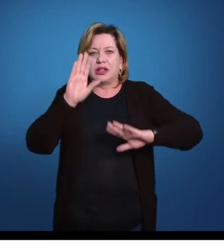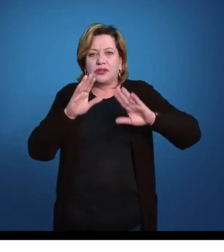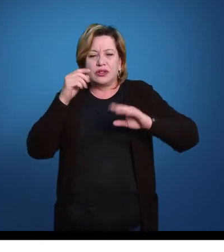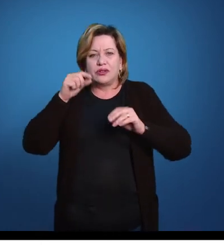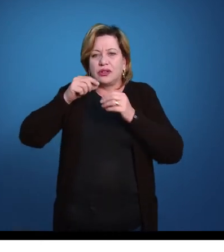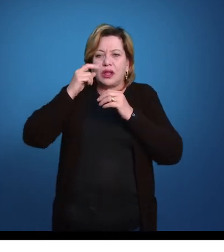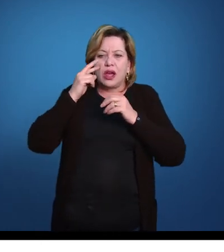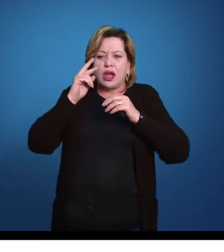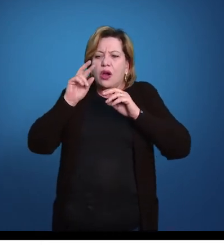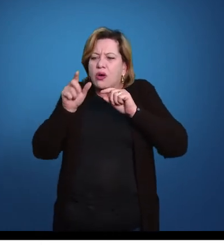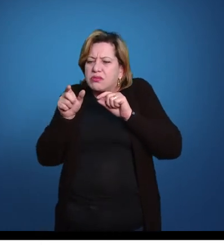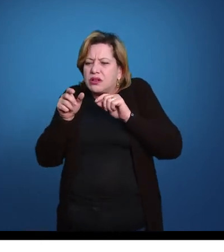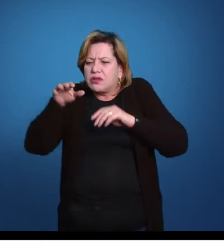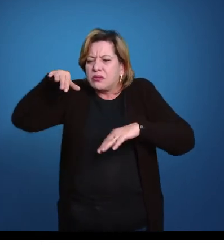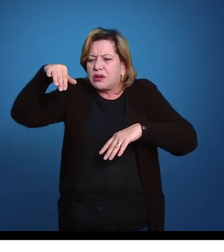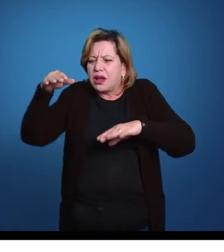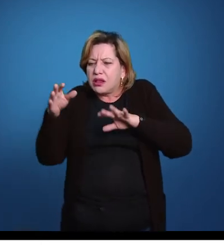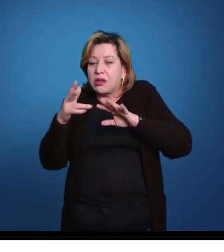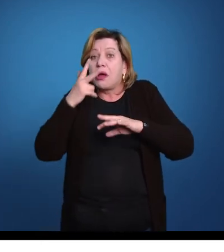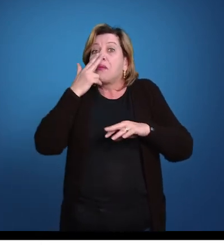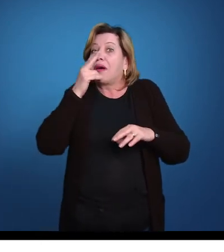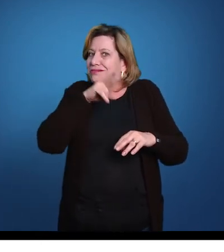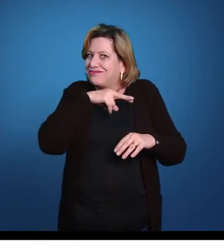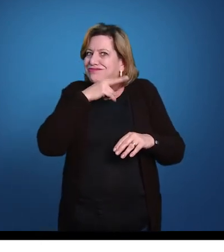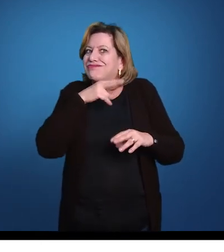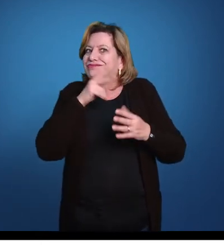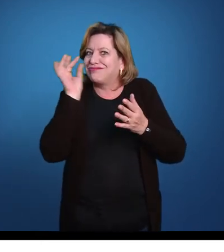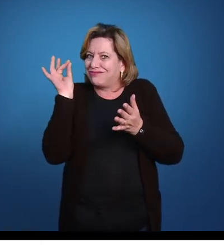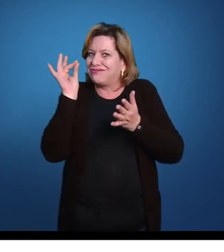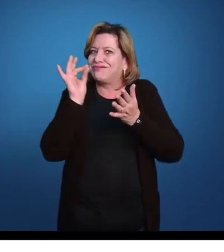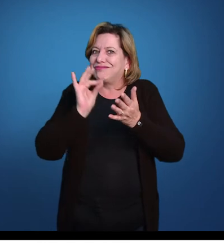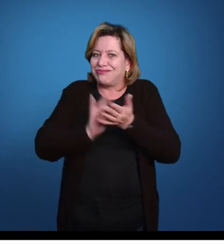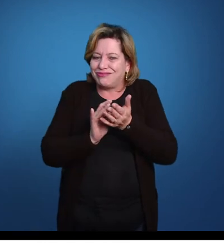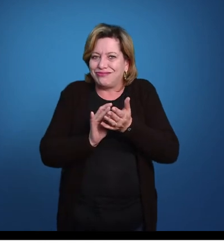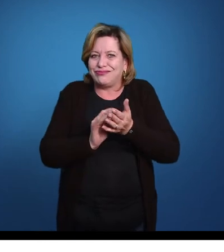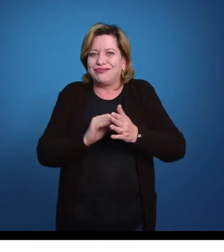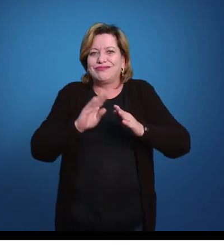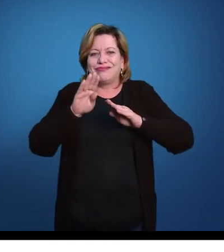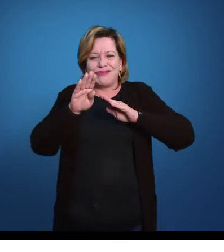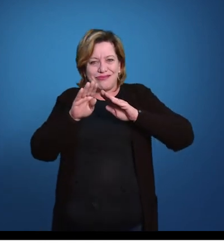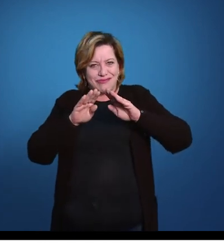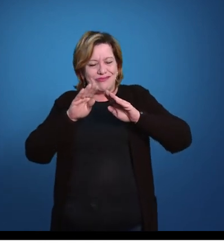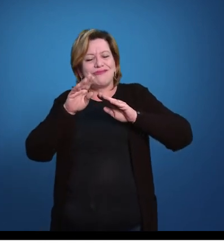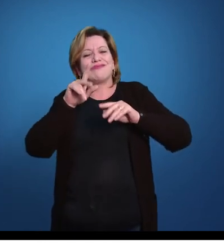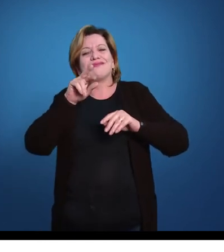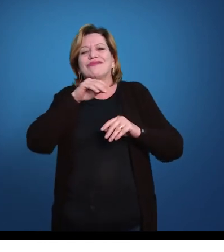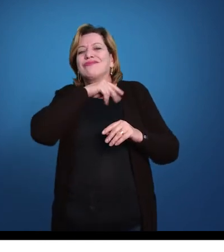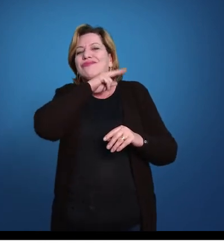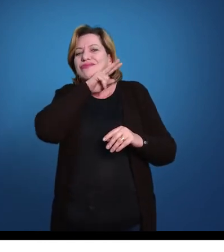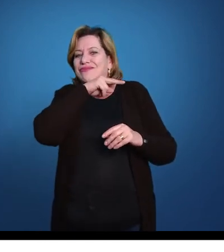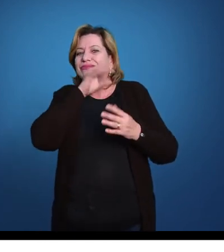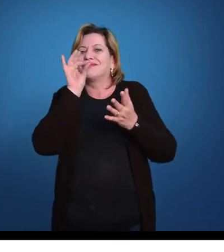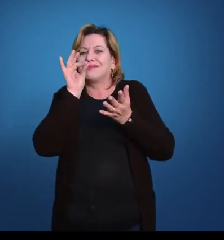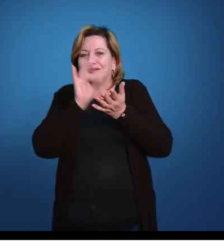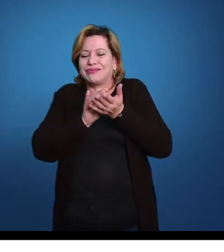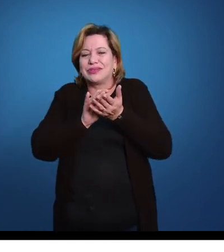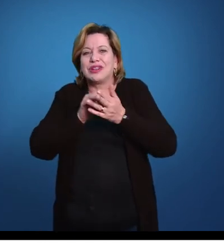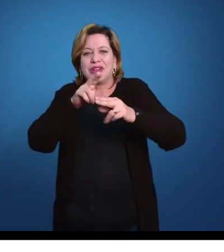movimentando, parece uma serpente, né, ele tem movimentação, parece uma serpente se movimentando, então, por isso, serpentes do mar,